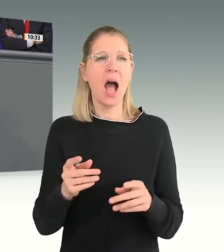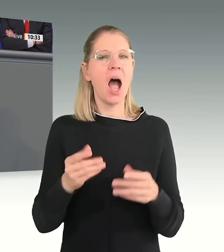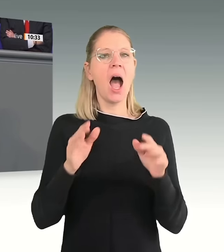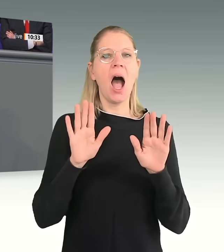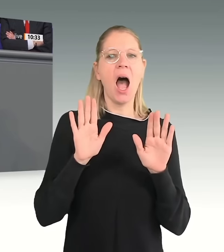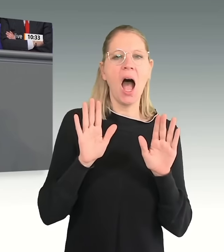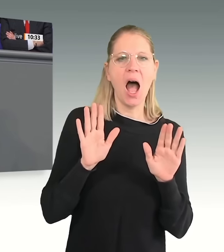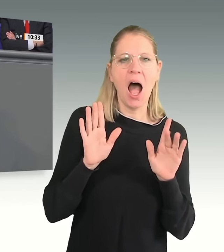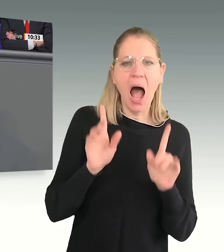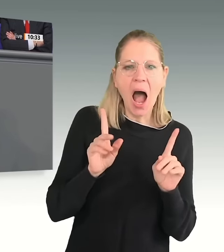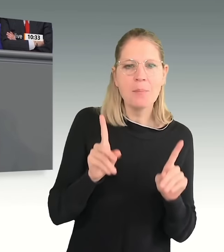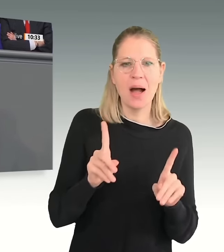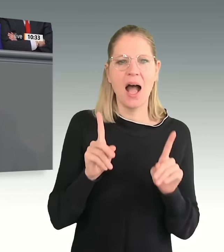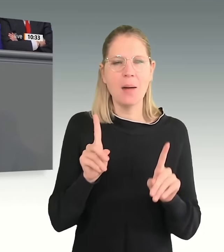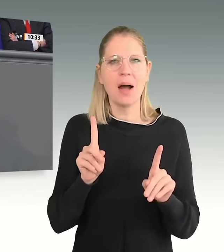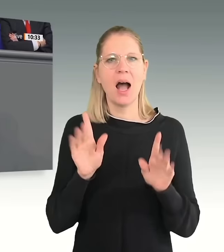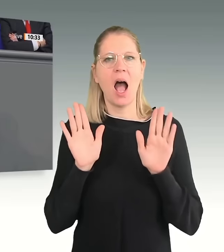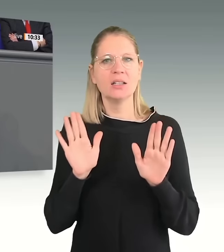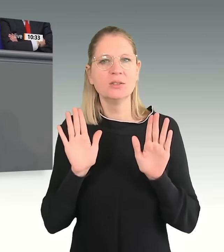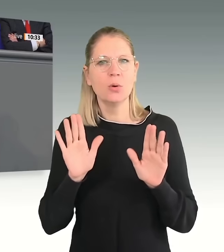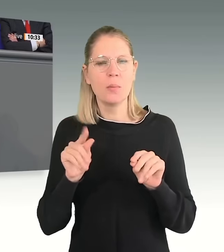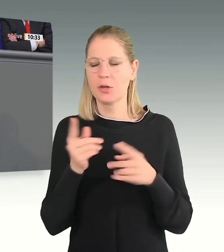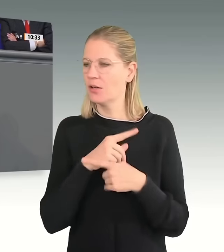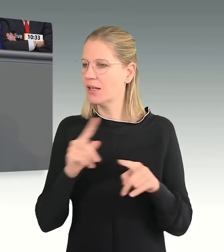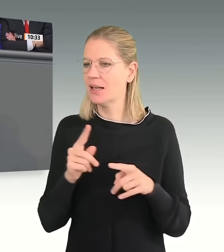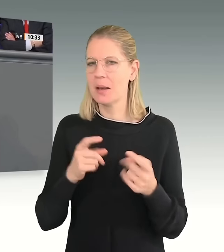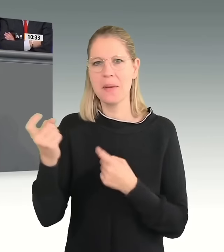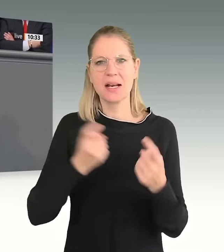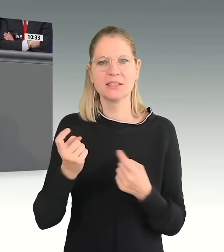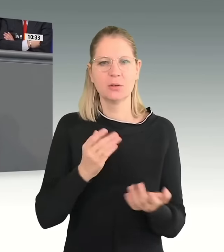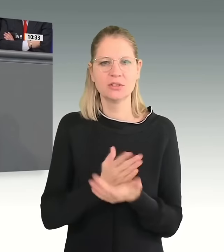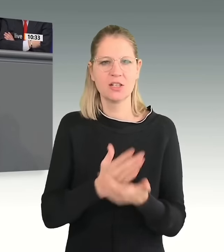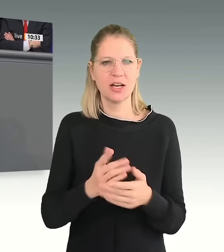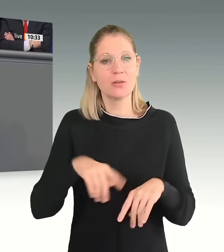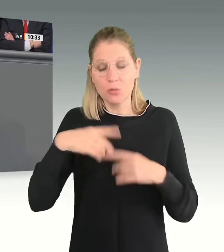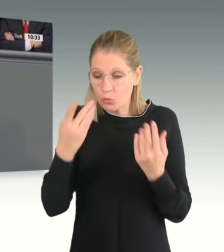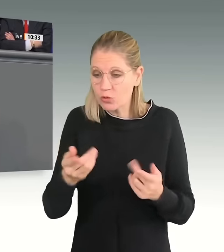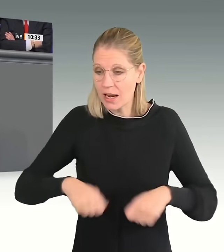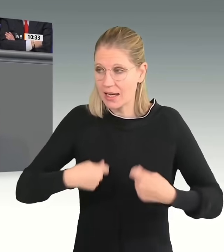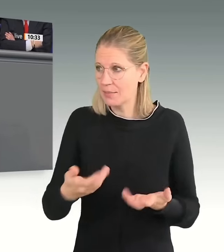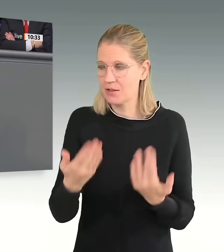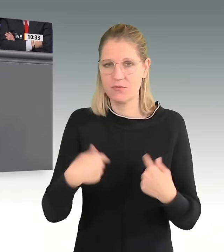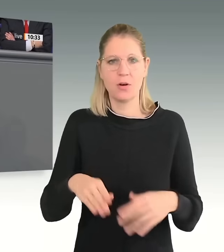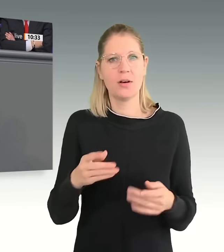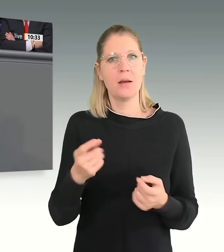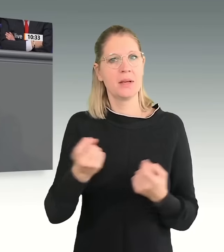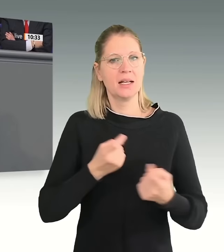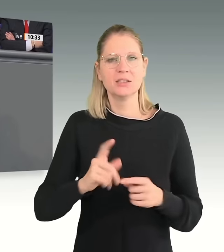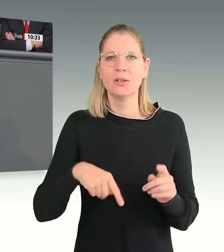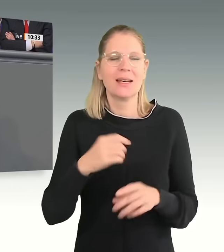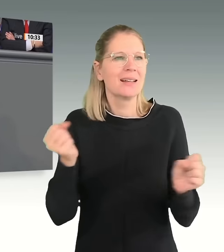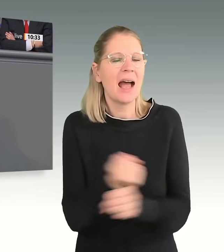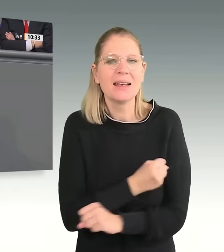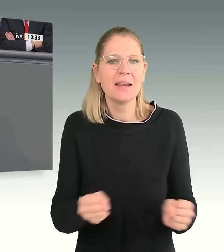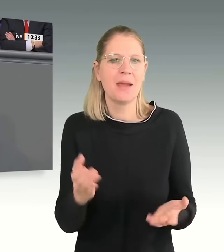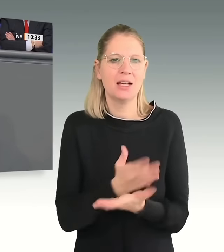Sobald die Migration Ergebnis einer Entscheidung ist, kann sie nicht mehr Asyl sein. Und genau deswegen, Herr Merz, sind die